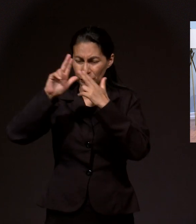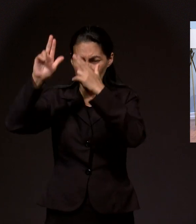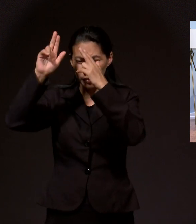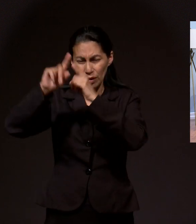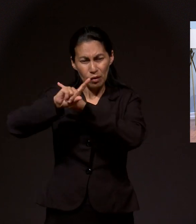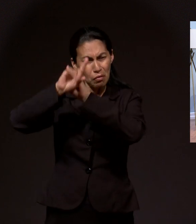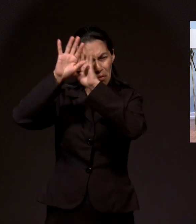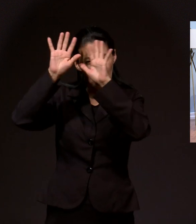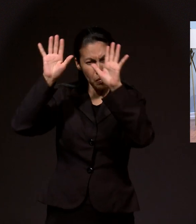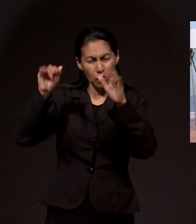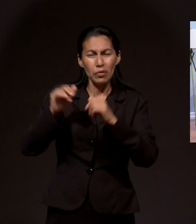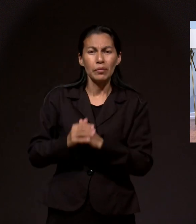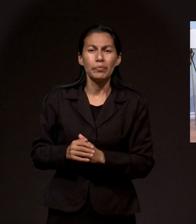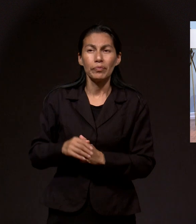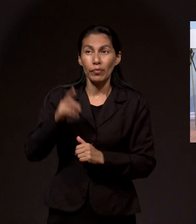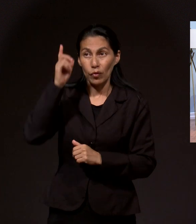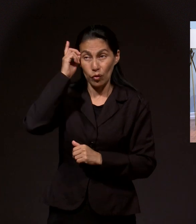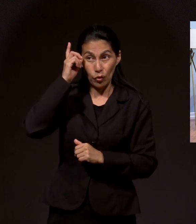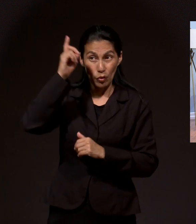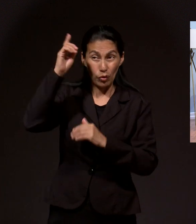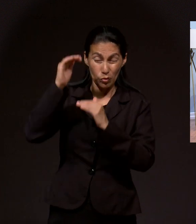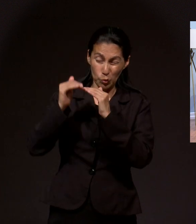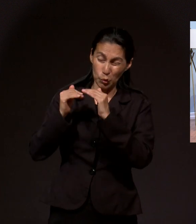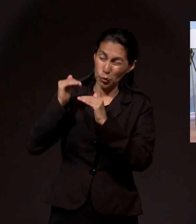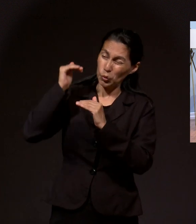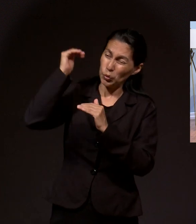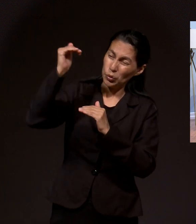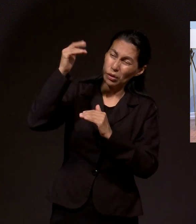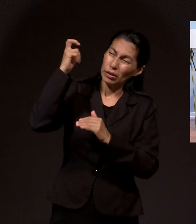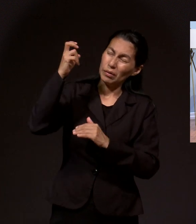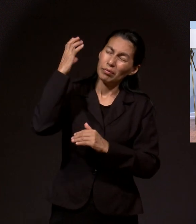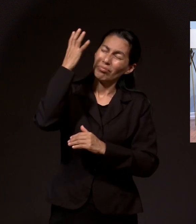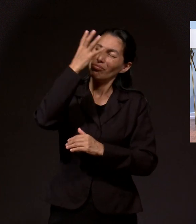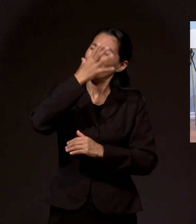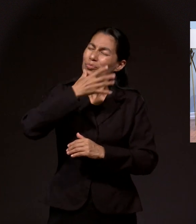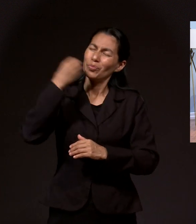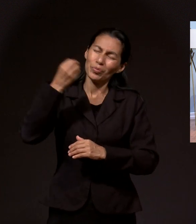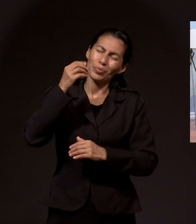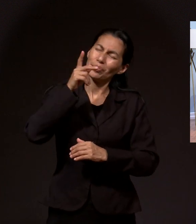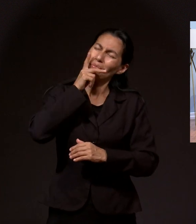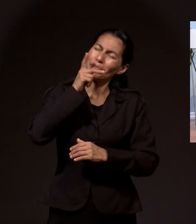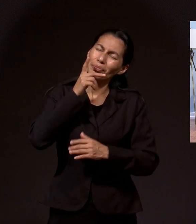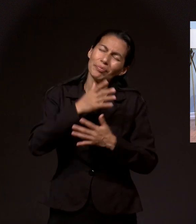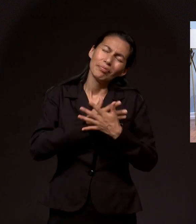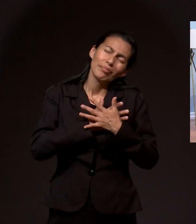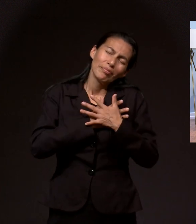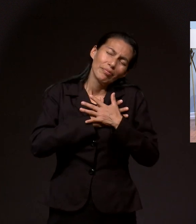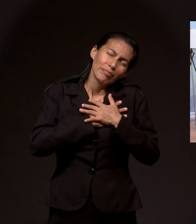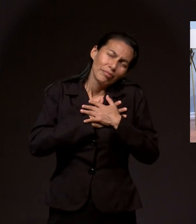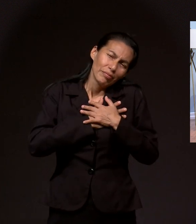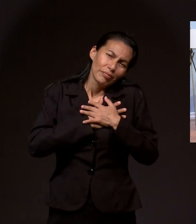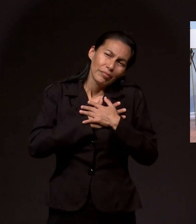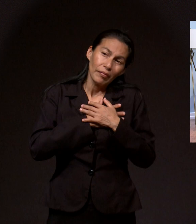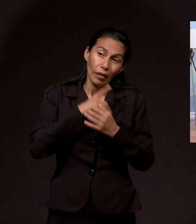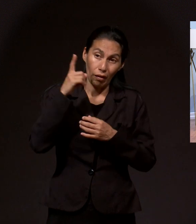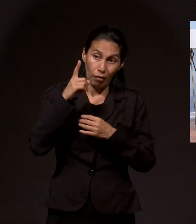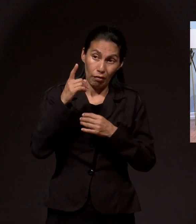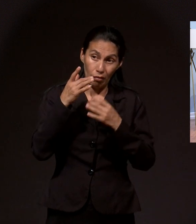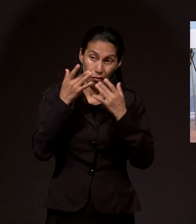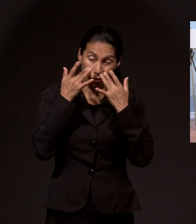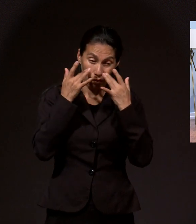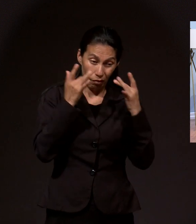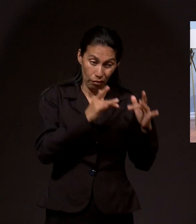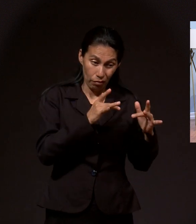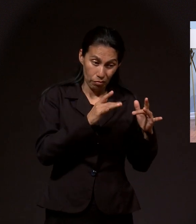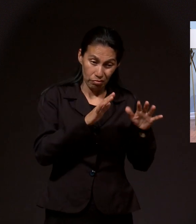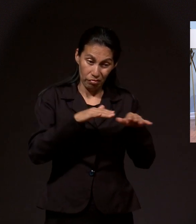gloria. Dios es Dios y es maravilloso. Es nuestro Padre amante. Nunca